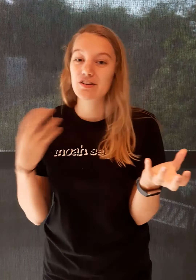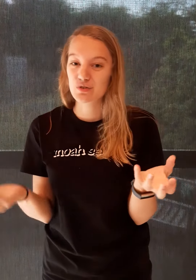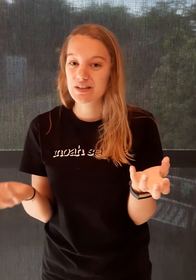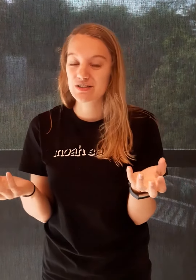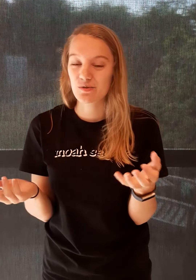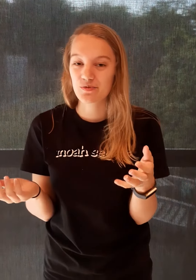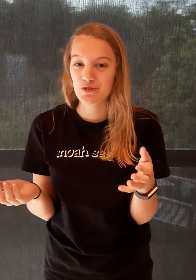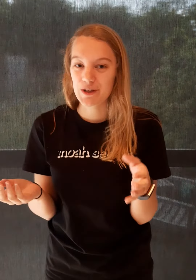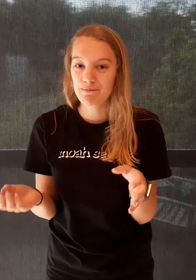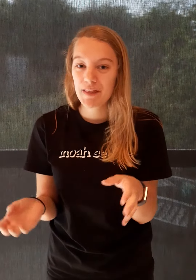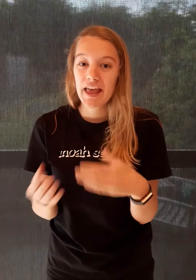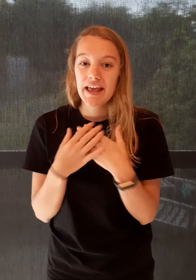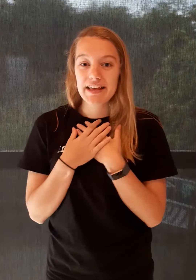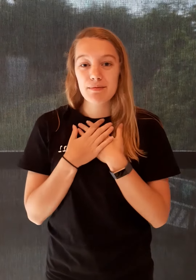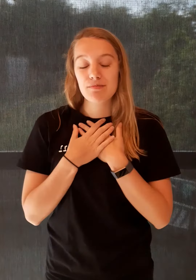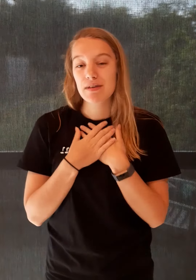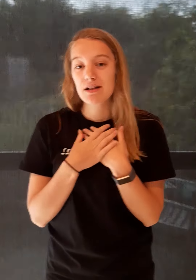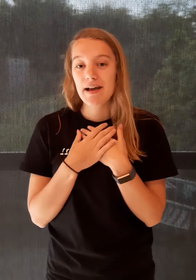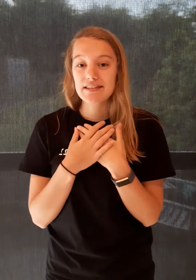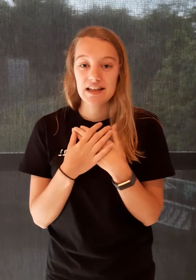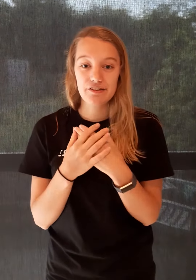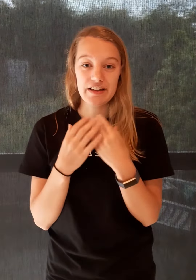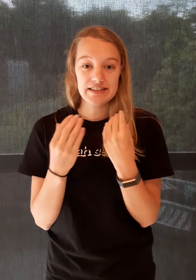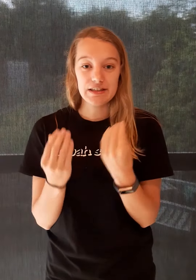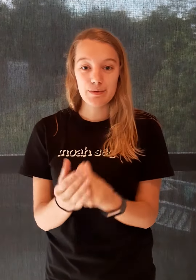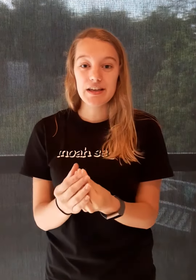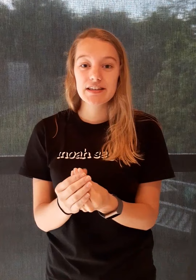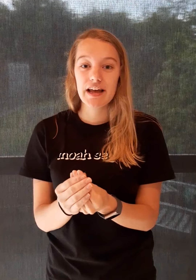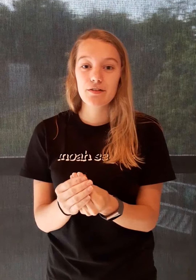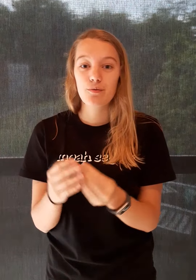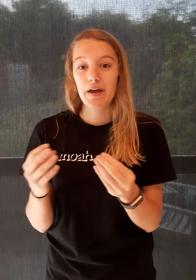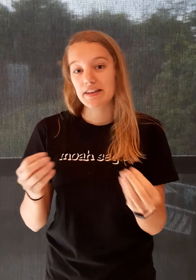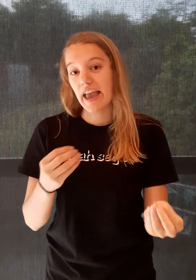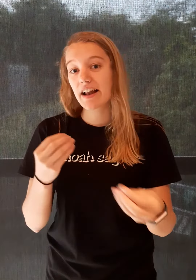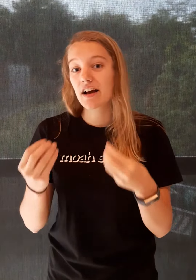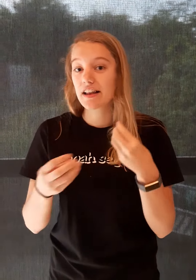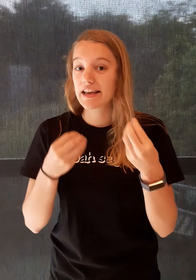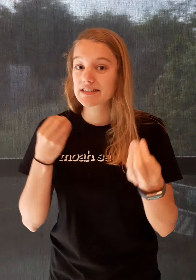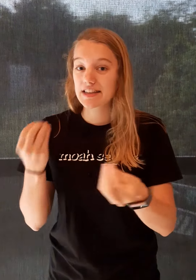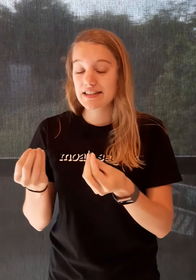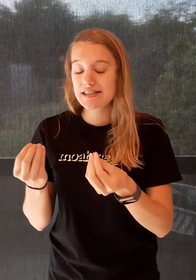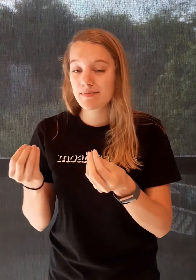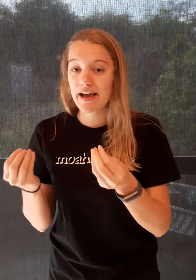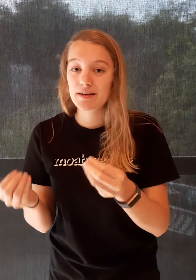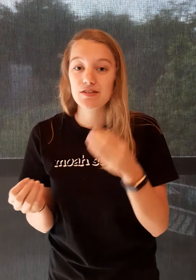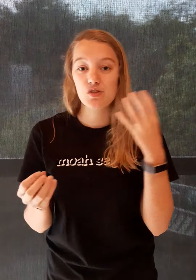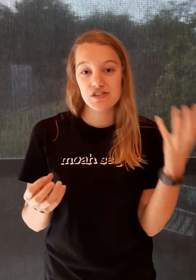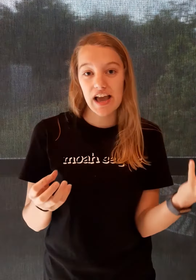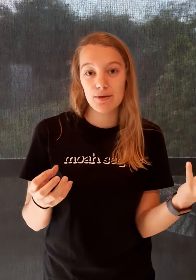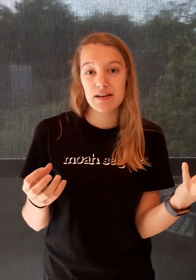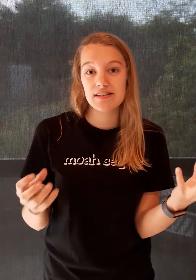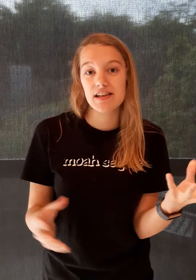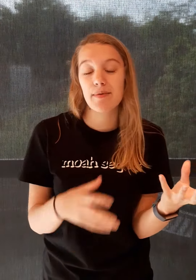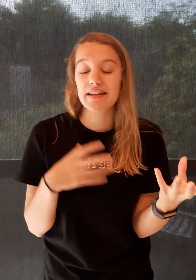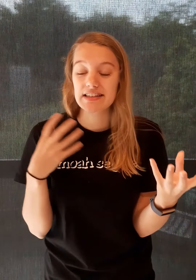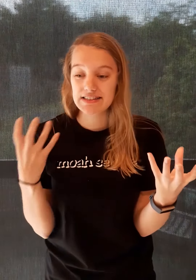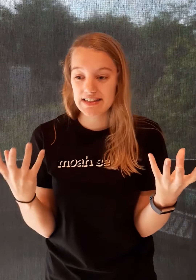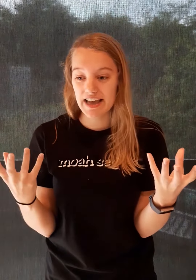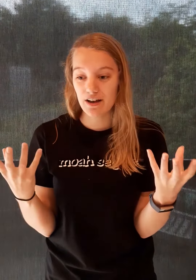gezondheidsopvoeding. Ik heb in het middelbaar zelf STW gedaan, waar je eigenlijk al leert kennis maken met sociale wetenschappen en de integrale